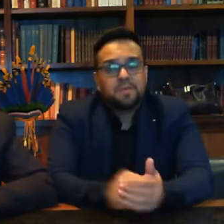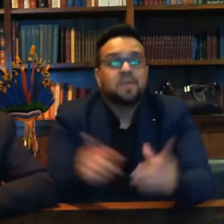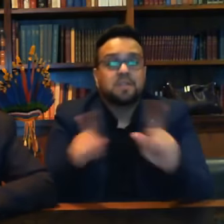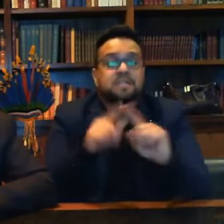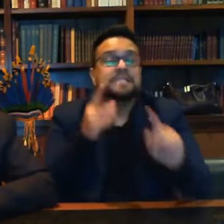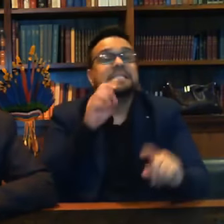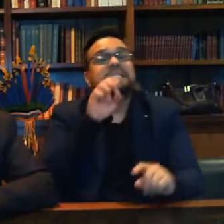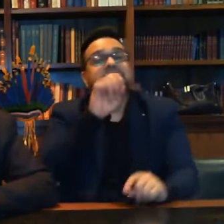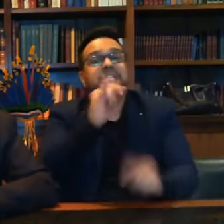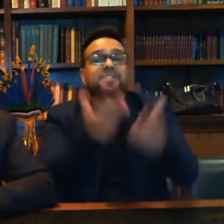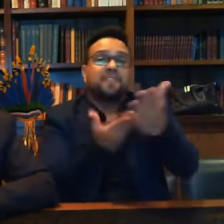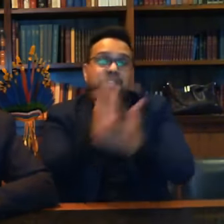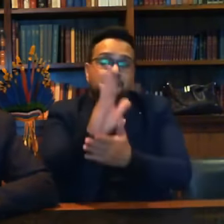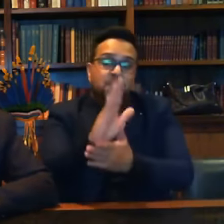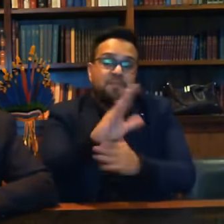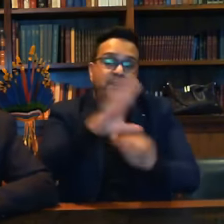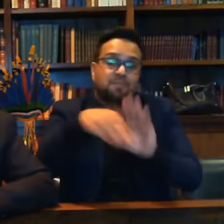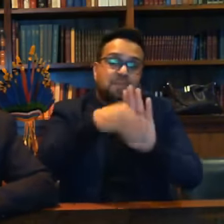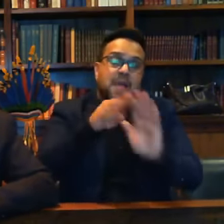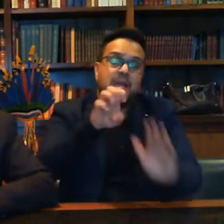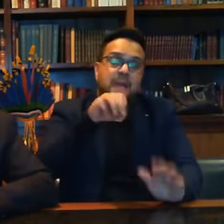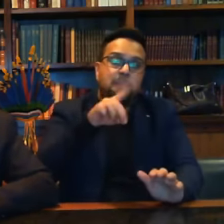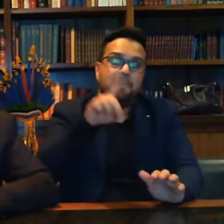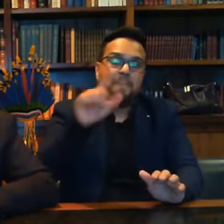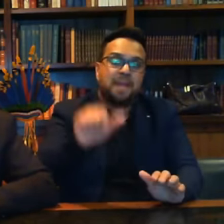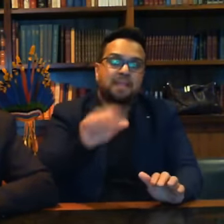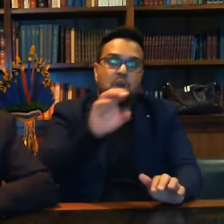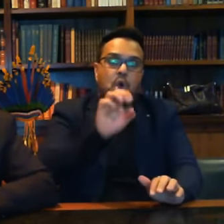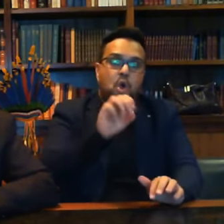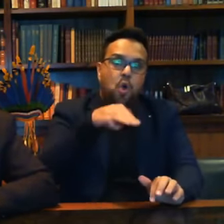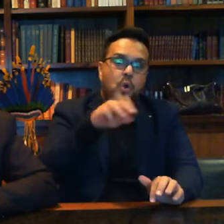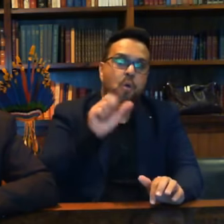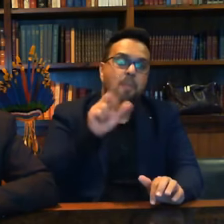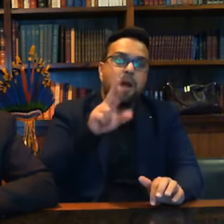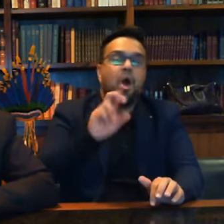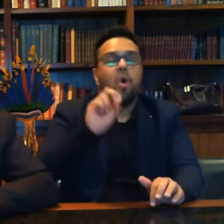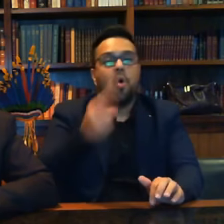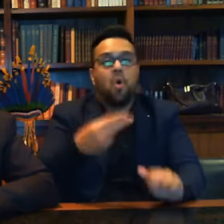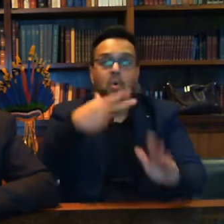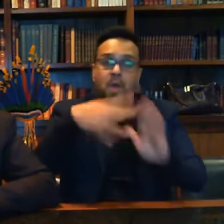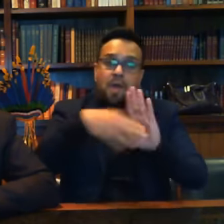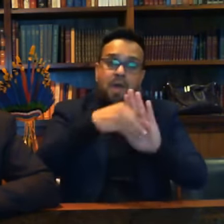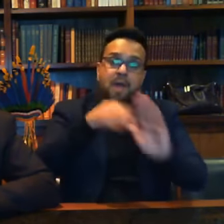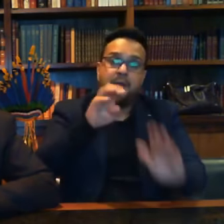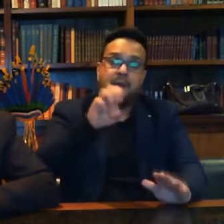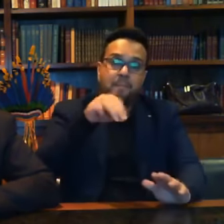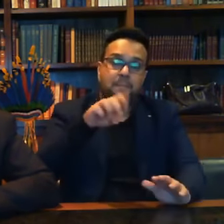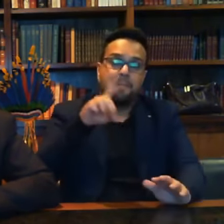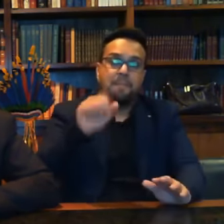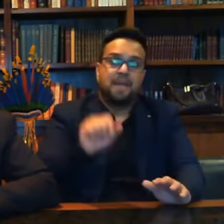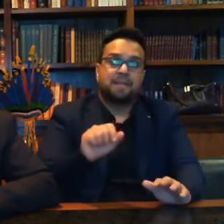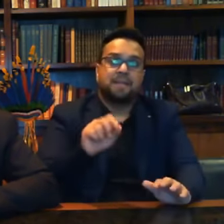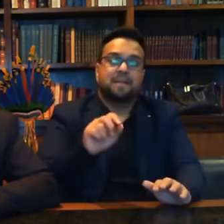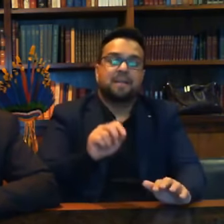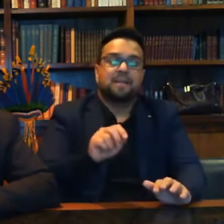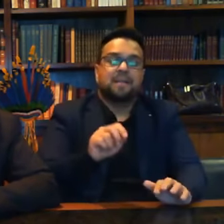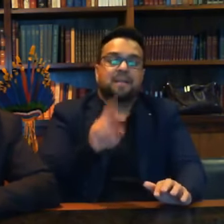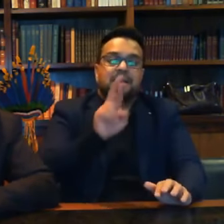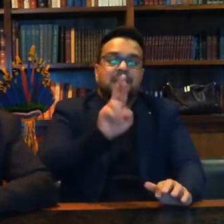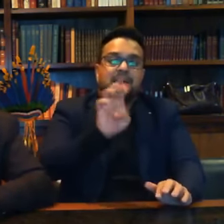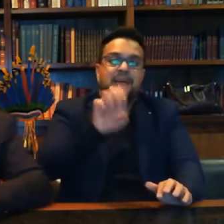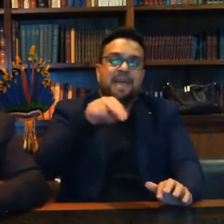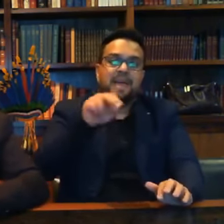aprovado a emenda do Omar Aziz ou a emenda do irmão do Renan Calheiros Renildo Calheiros do